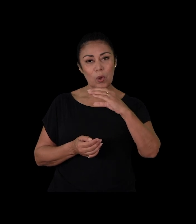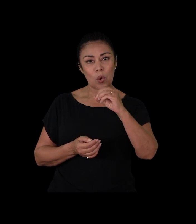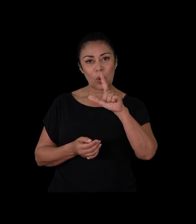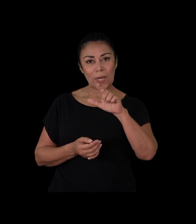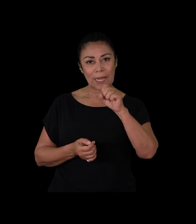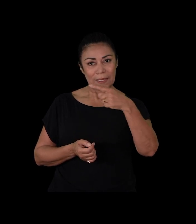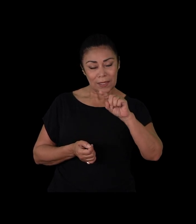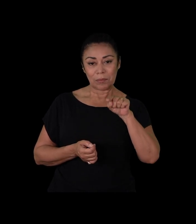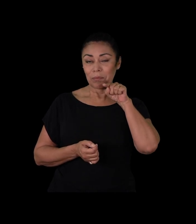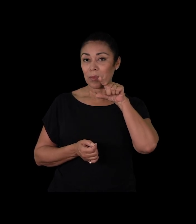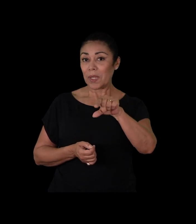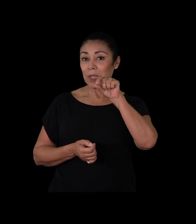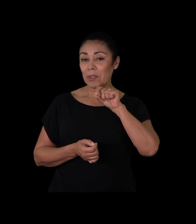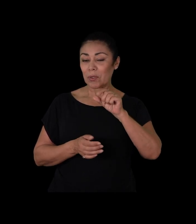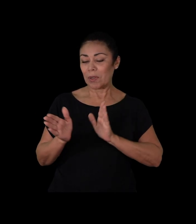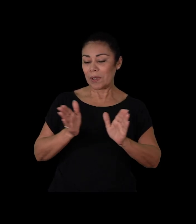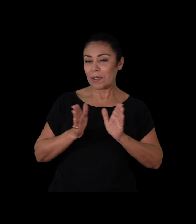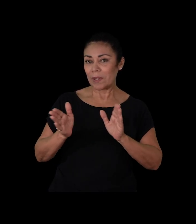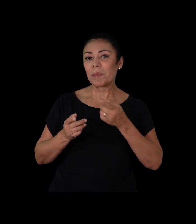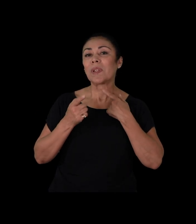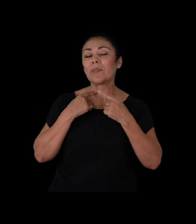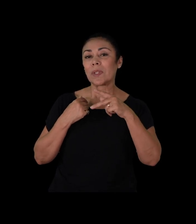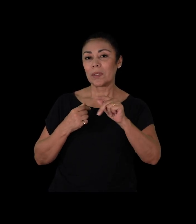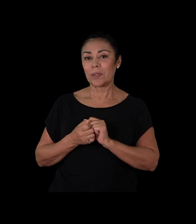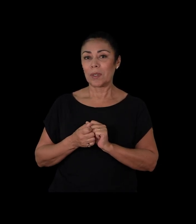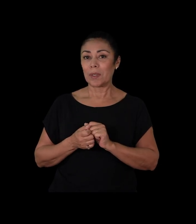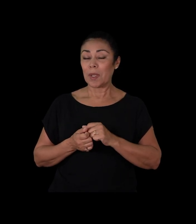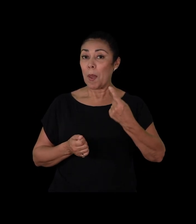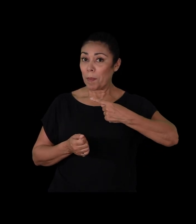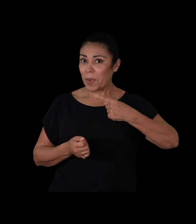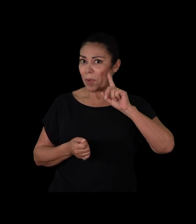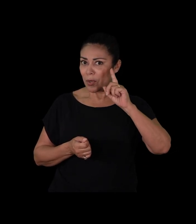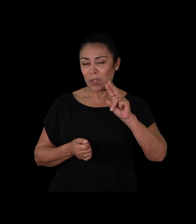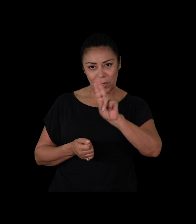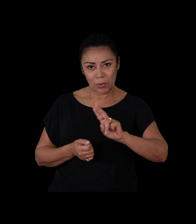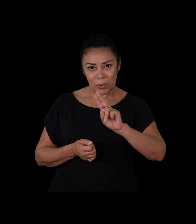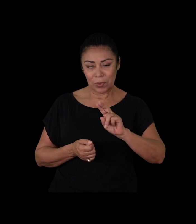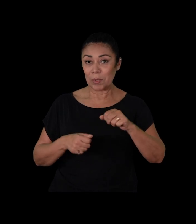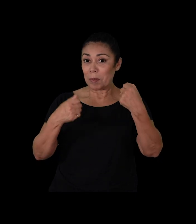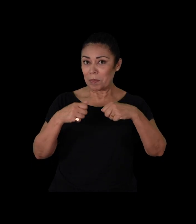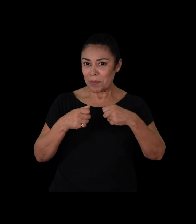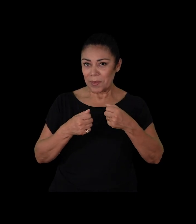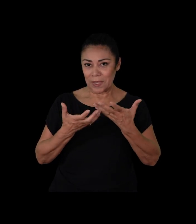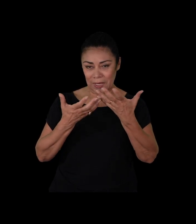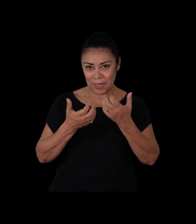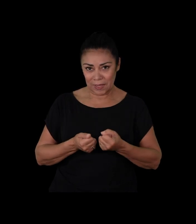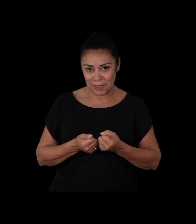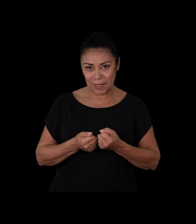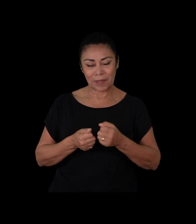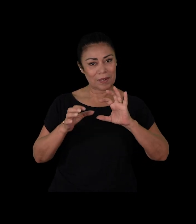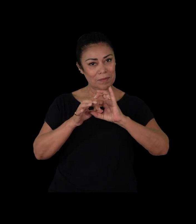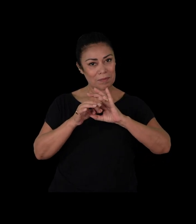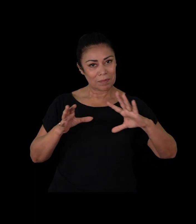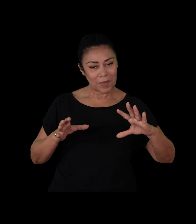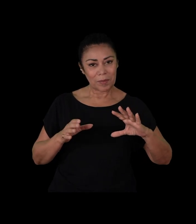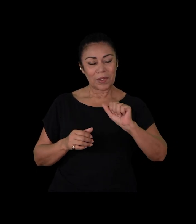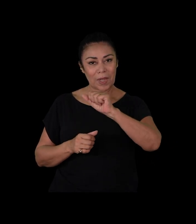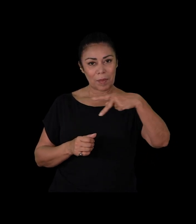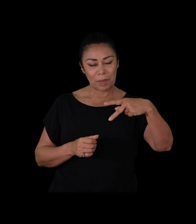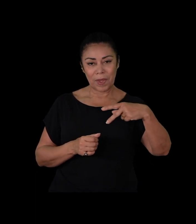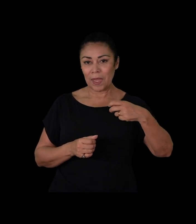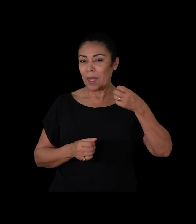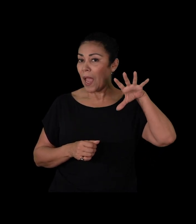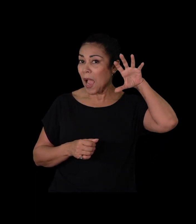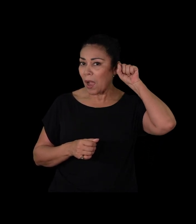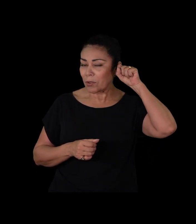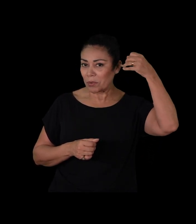Coleção. Selecione o arquivo de acessibilidade que deseja. Caso seja a primeira vez que utilize o aplicativo, será solicitado que o usuário permita que o aplicativo